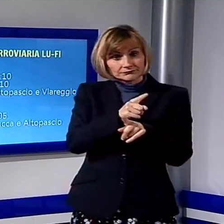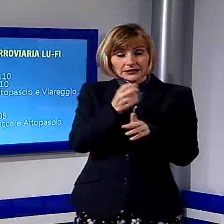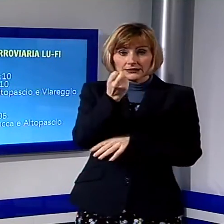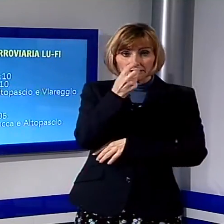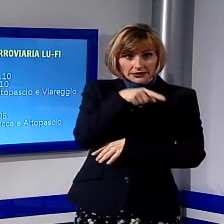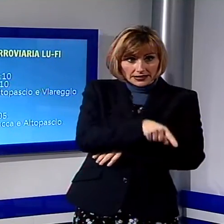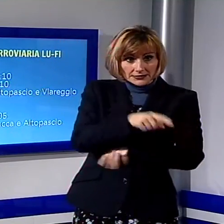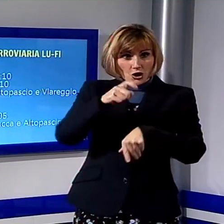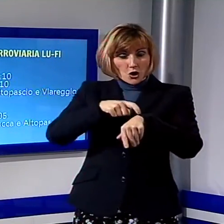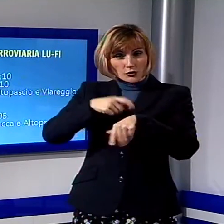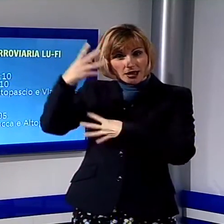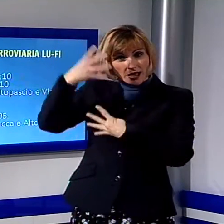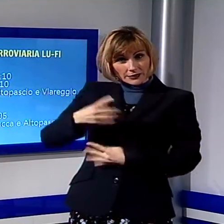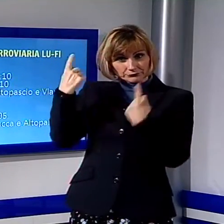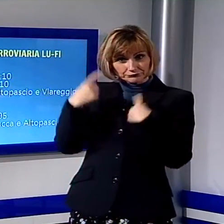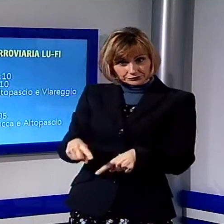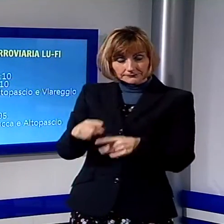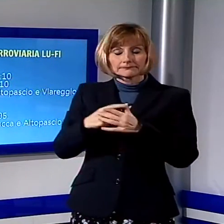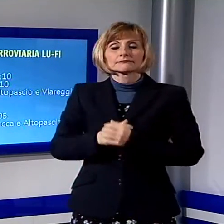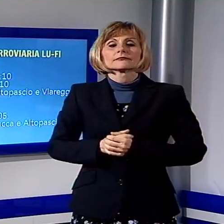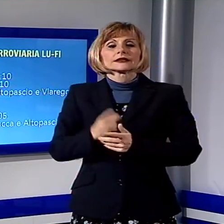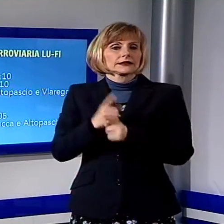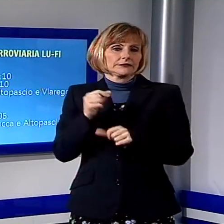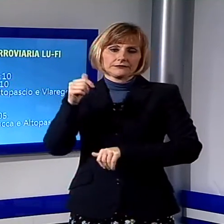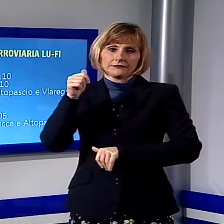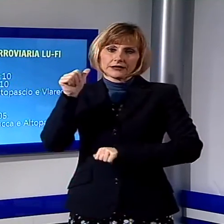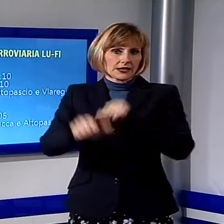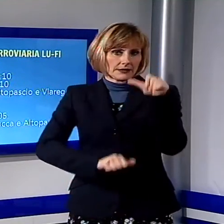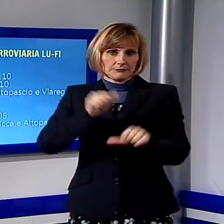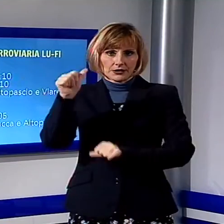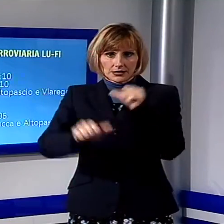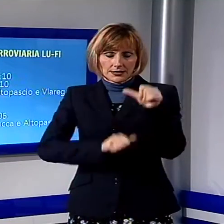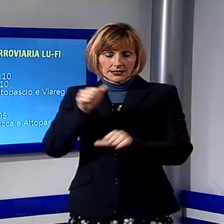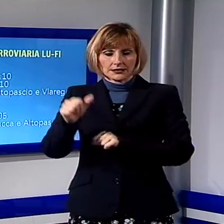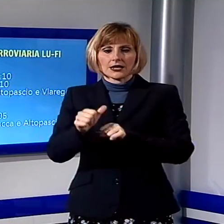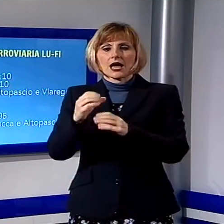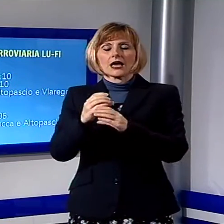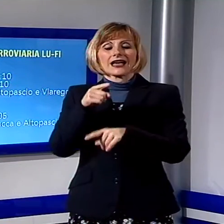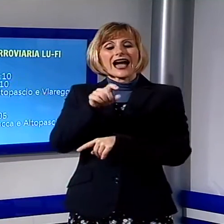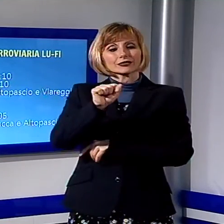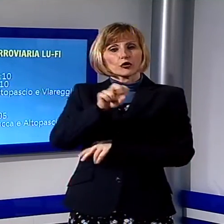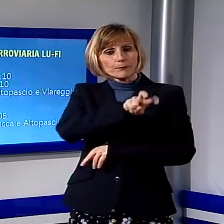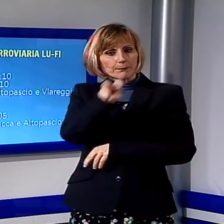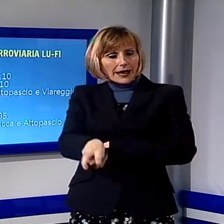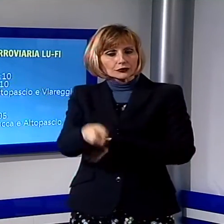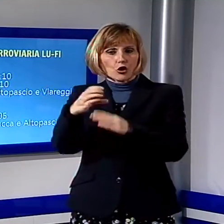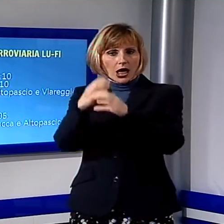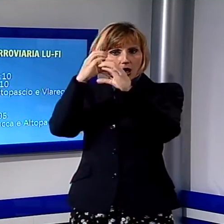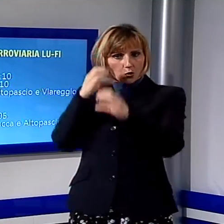indicati dalla grafica, saranno sostituiti con autobus tra Alto Pascio e Viareggio. Mentre domani mattina, sabato 27